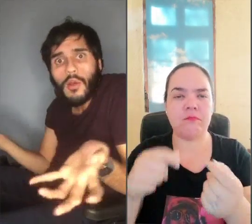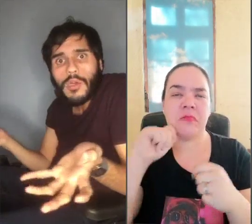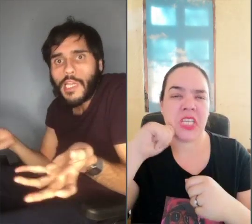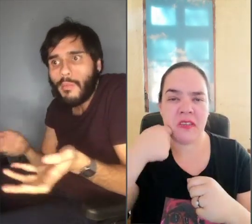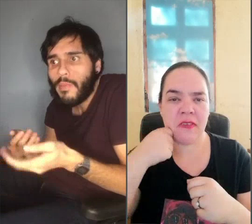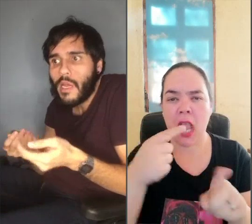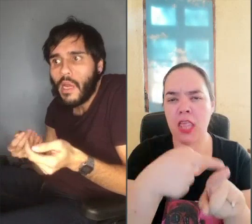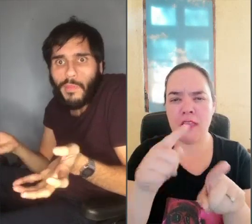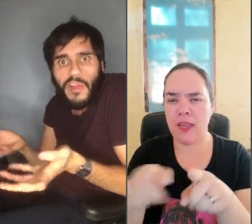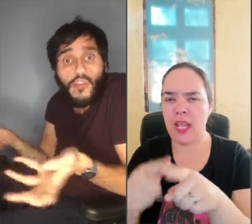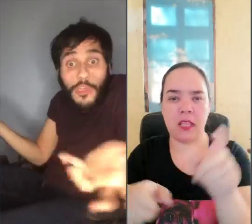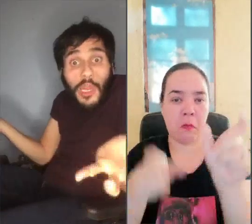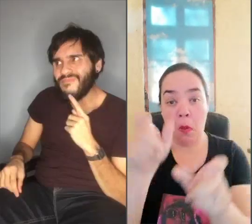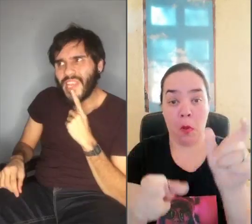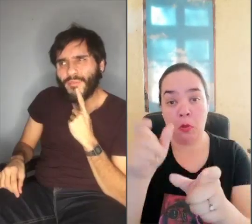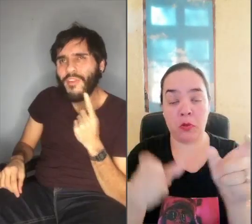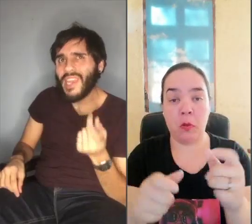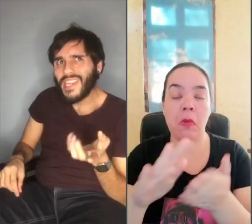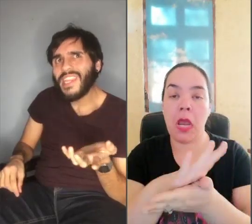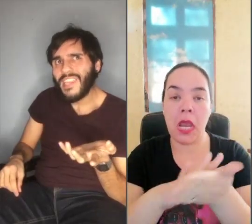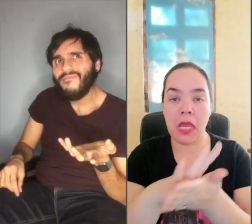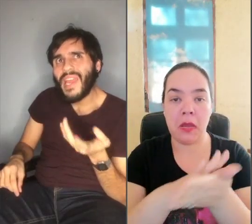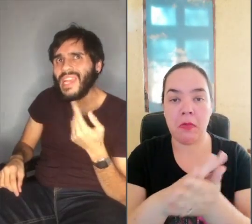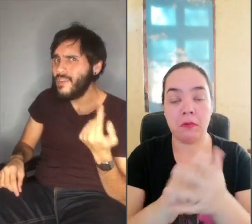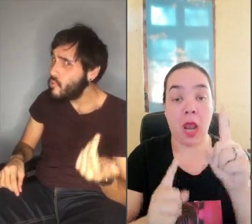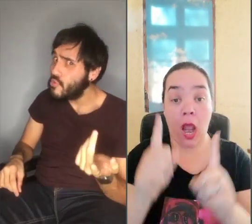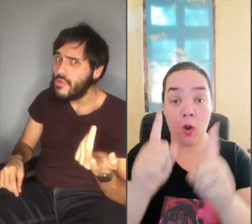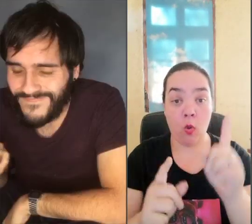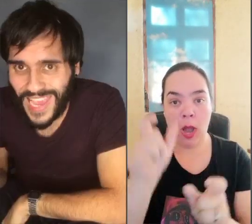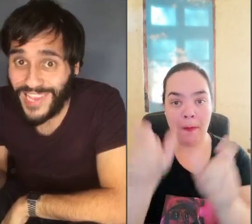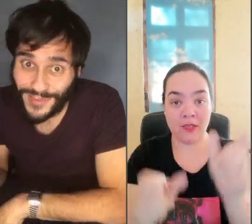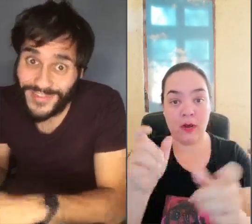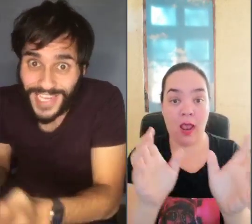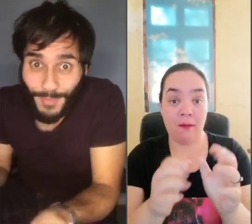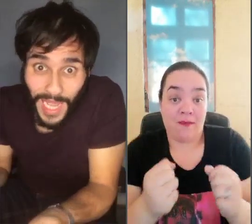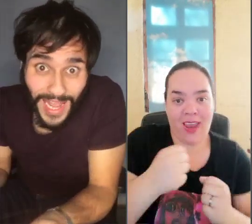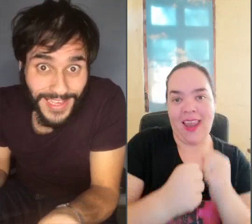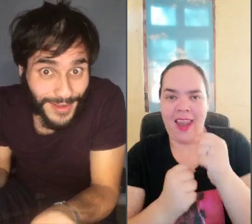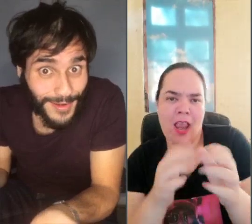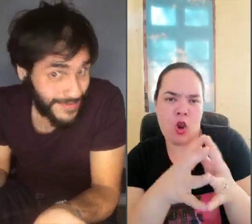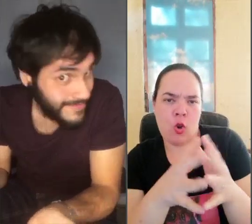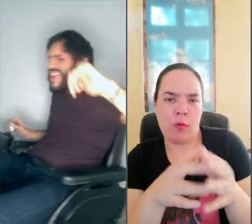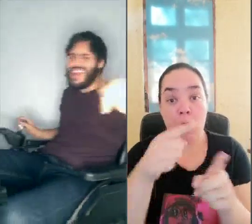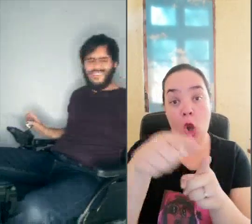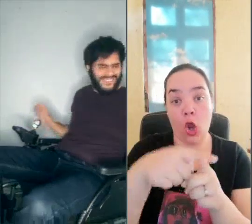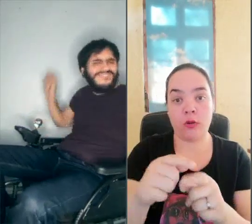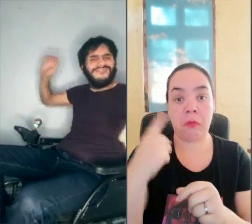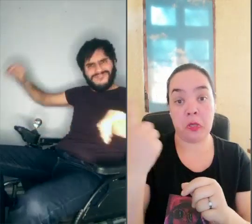hacer las cosas Para funcionar Por ejemplo, hay gente que baila en grupo Ya hay otros que perrean solo